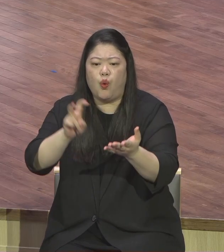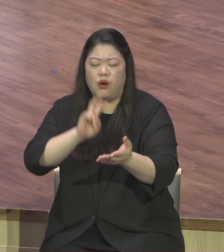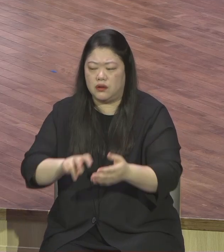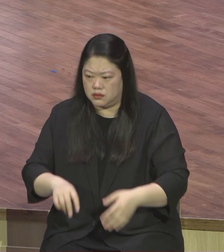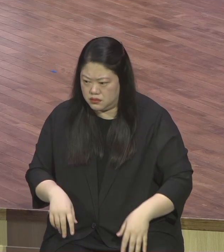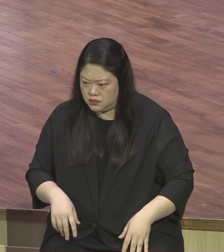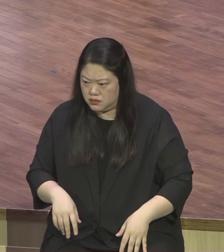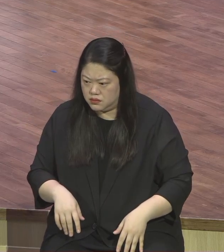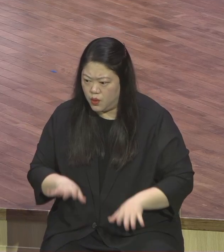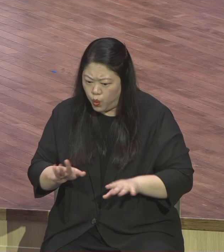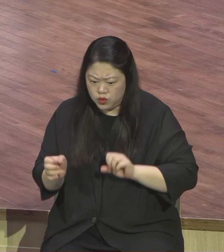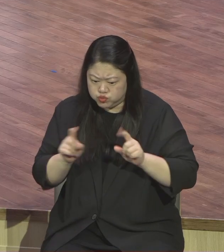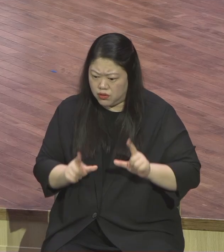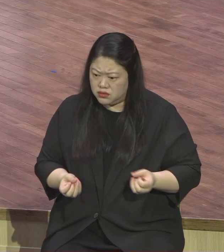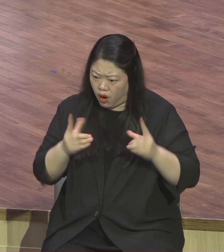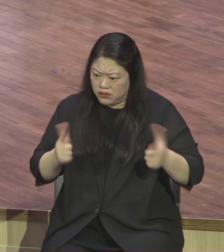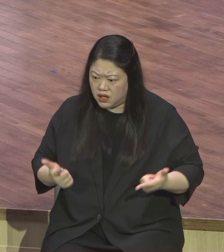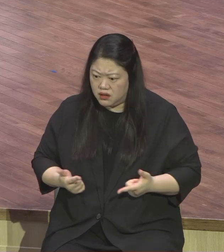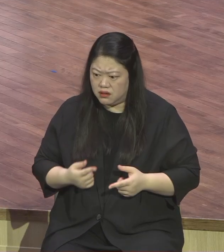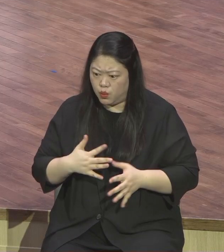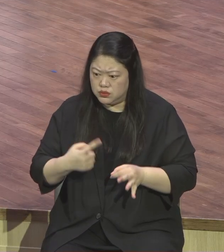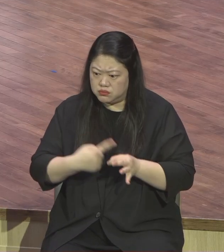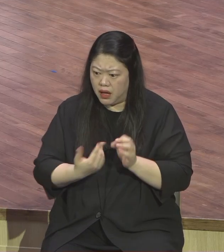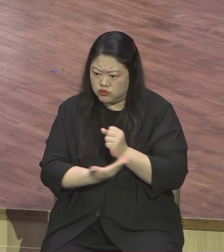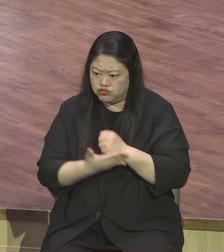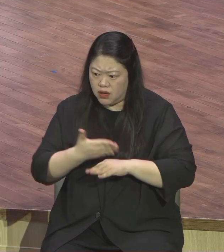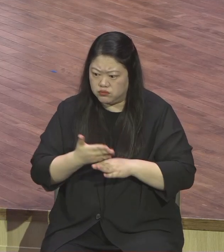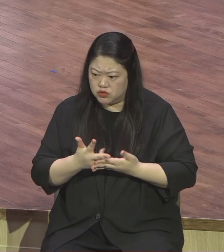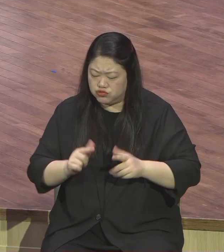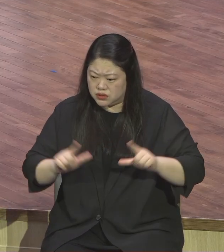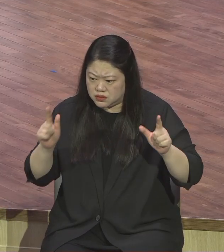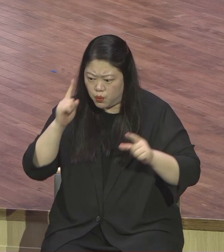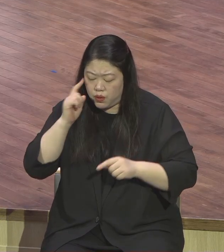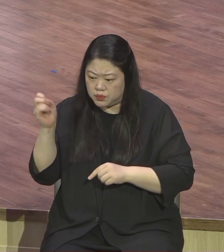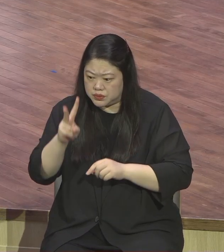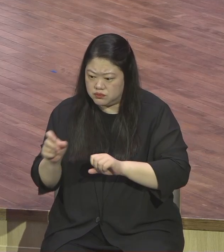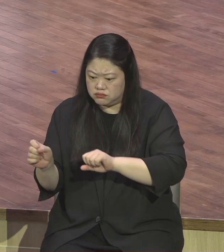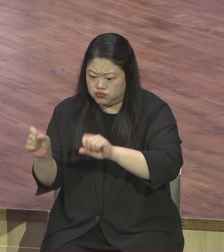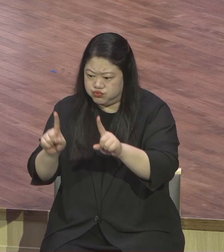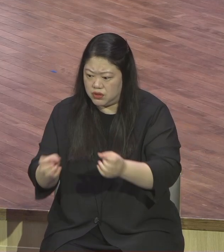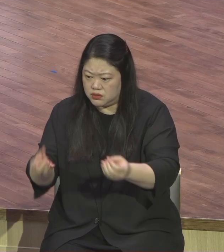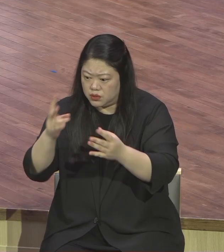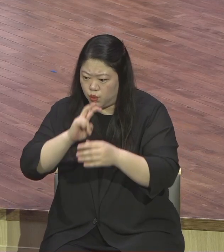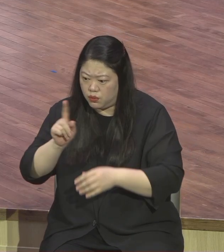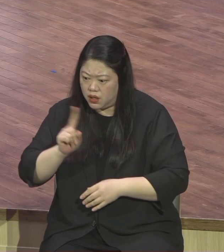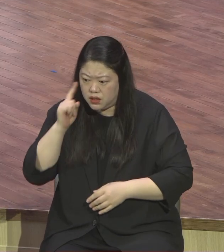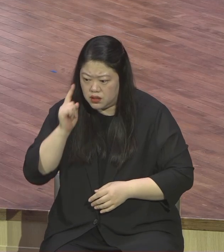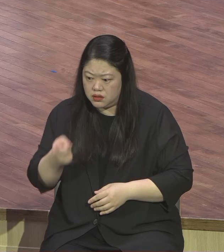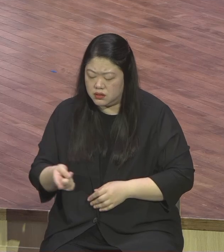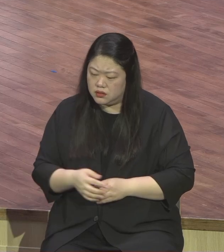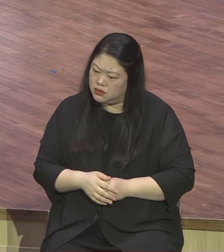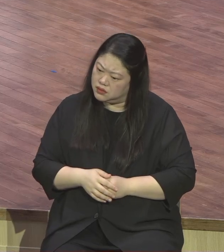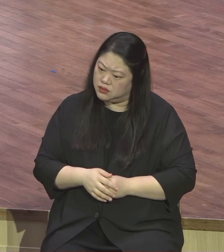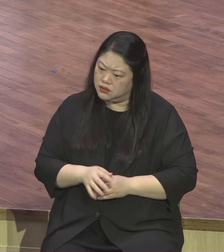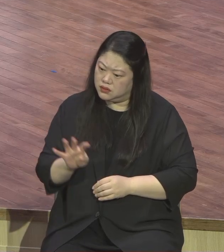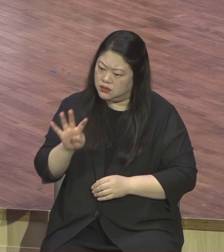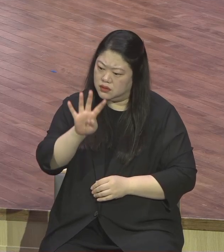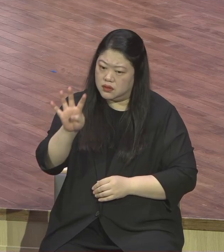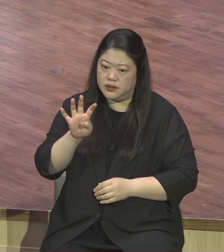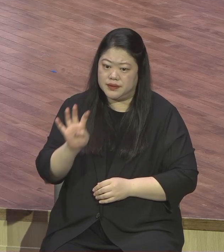맞지도 않고 얼리지도 않고 야 주여 그런 당의 세부 지시 우리 교회를